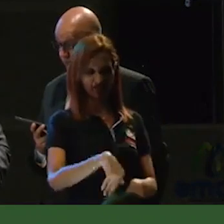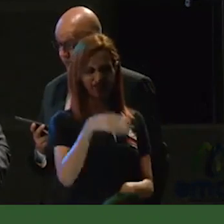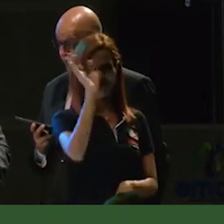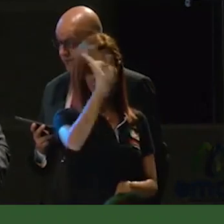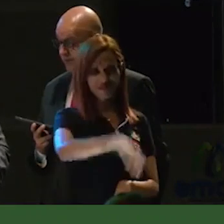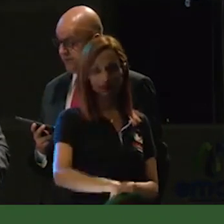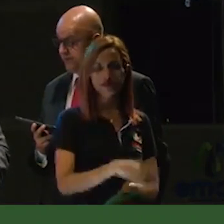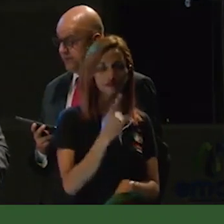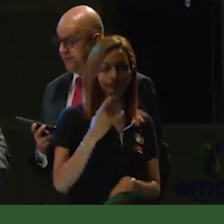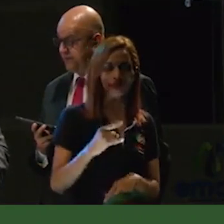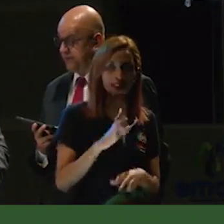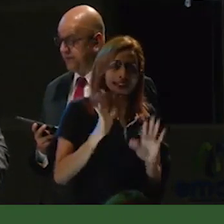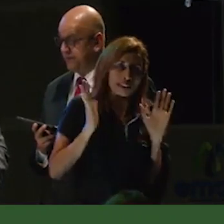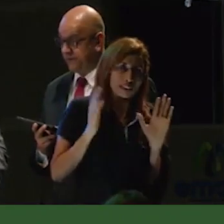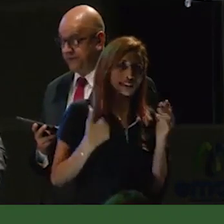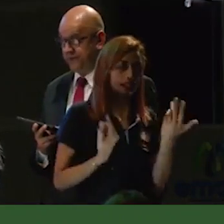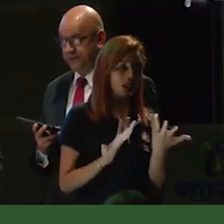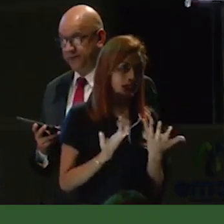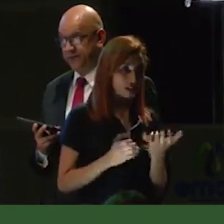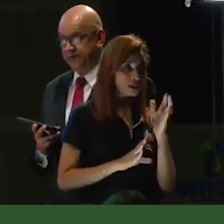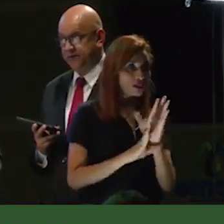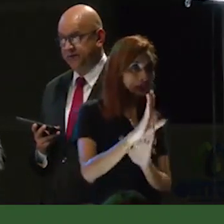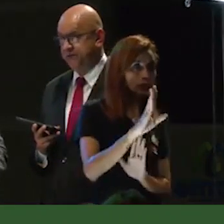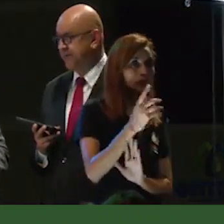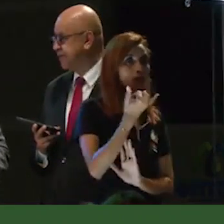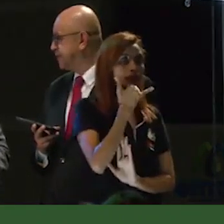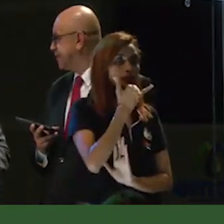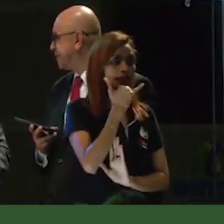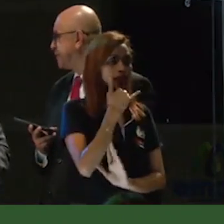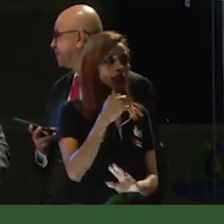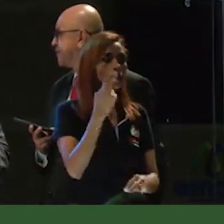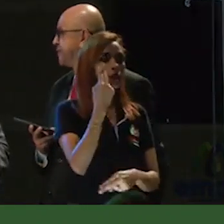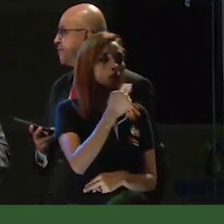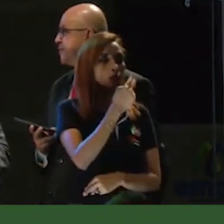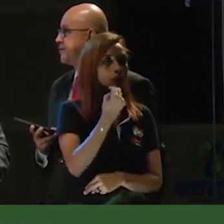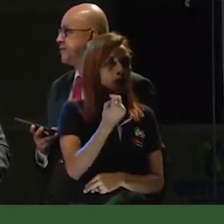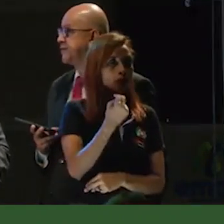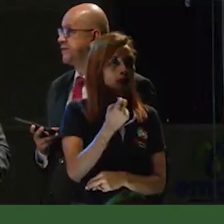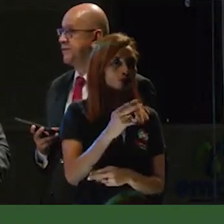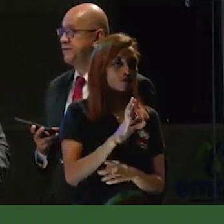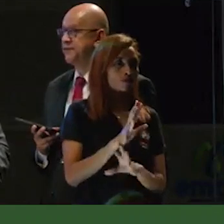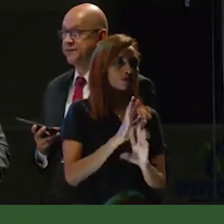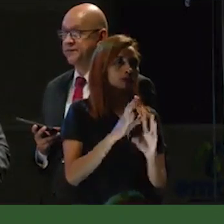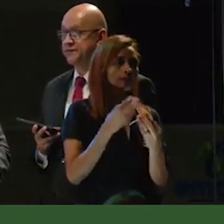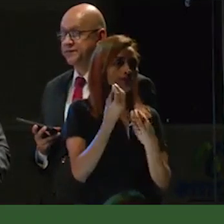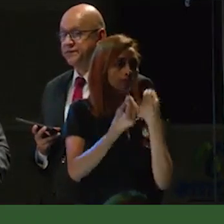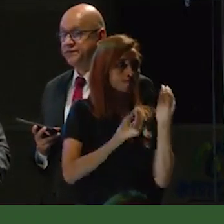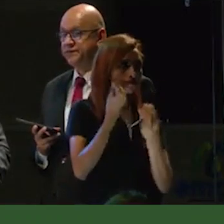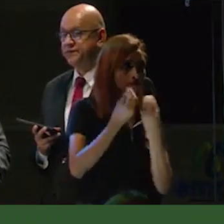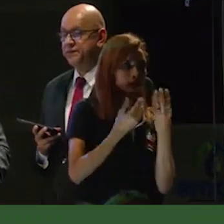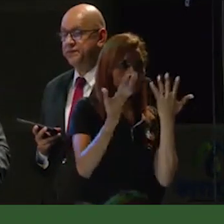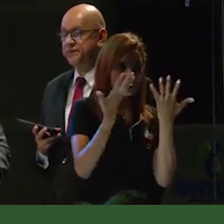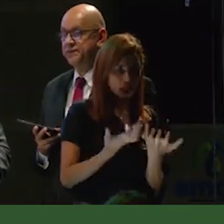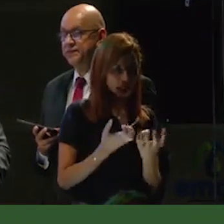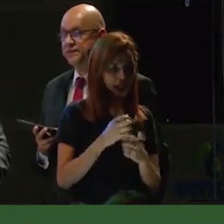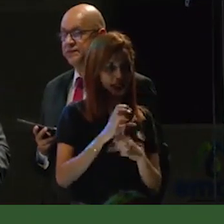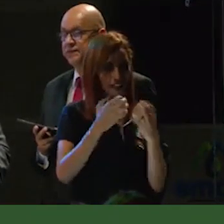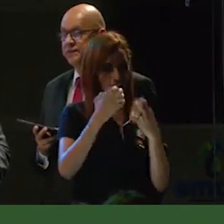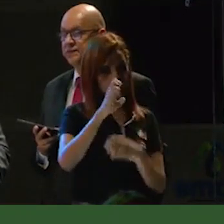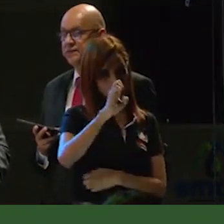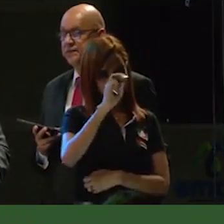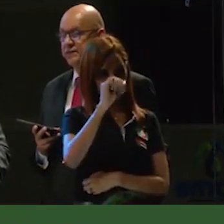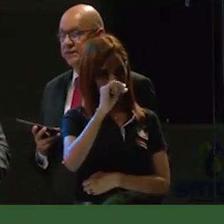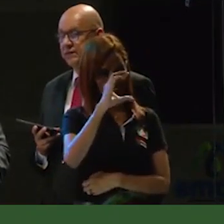No puedo seguir adelante sin antes mencionar que con el compromiso de evitar perjuicios y futuros riesgos a ENCA y al municipio de